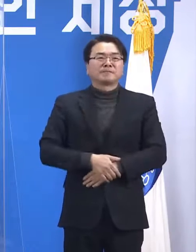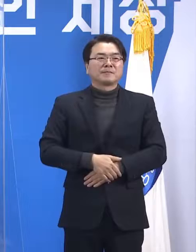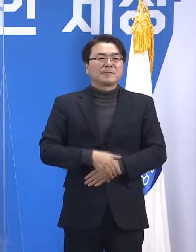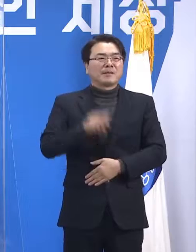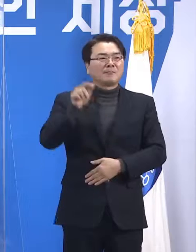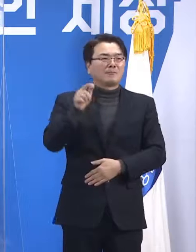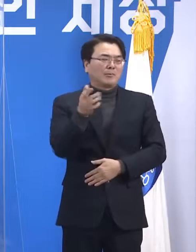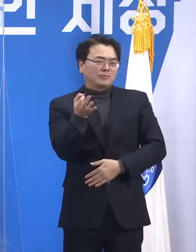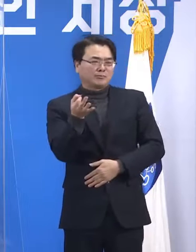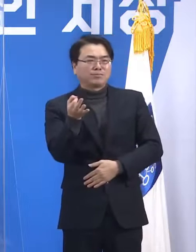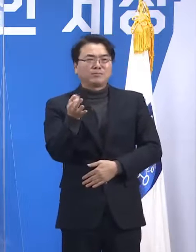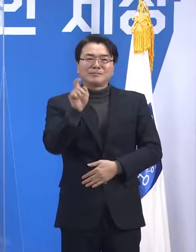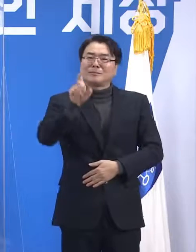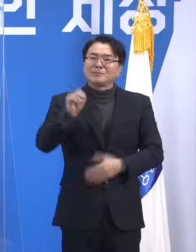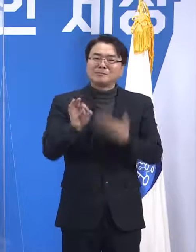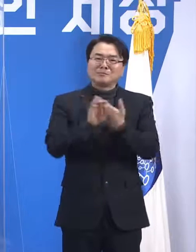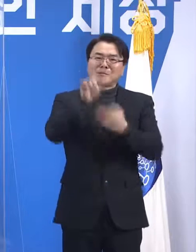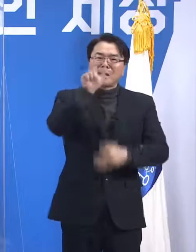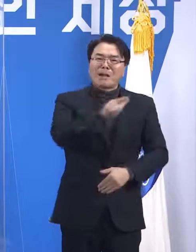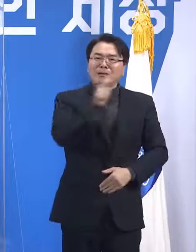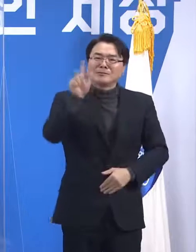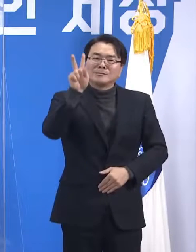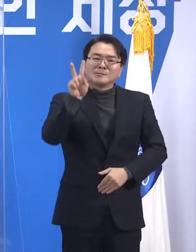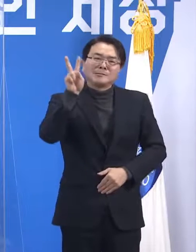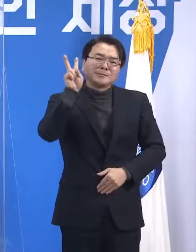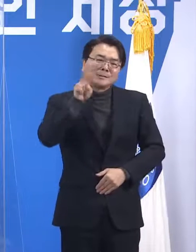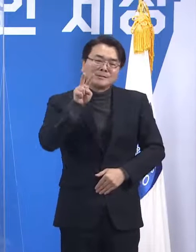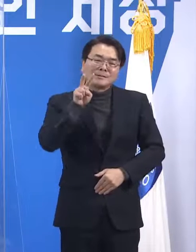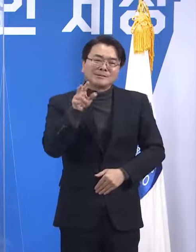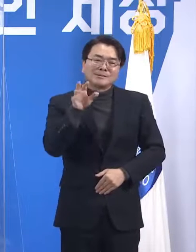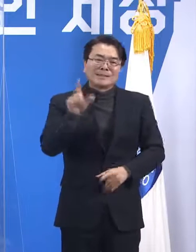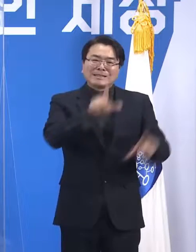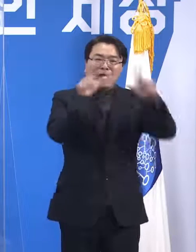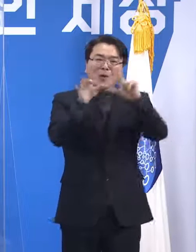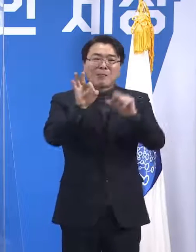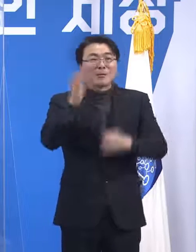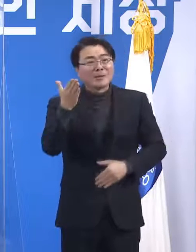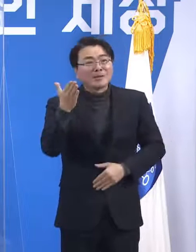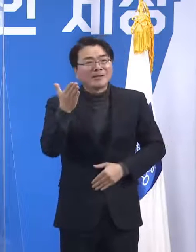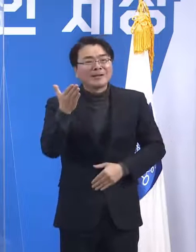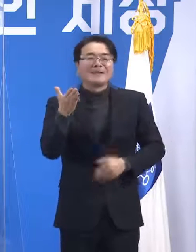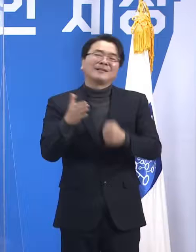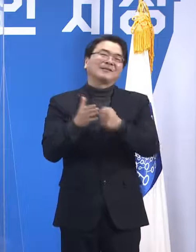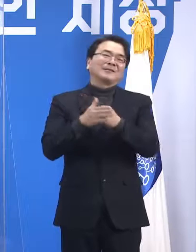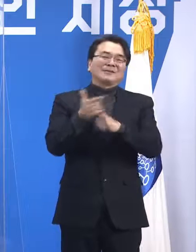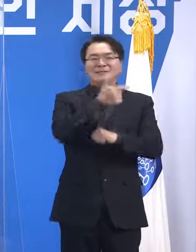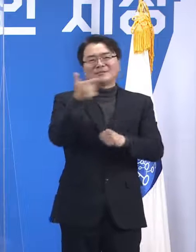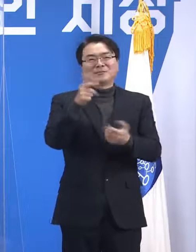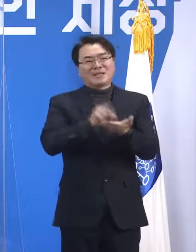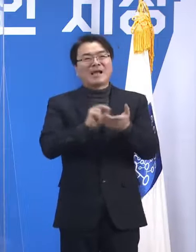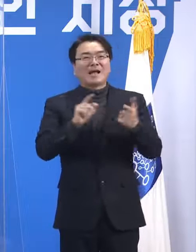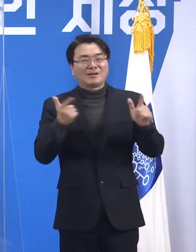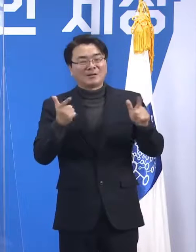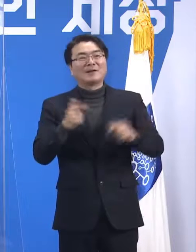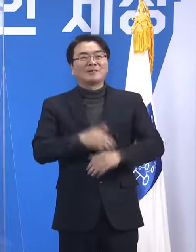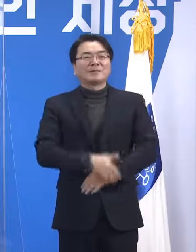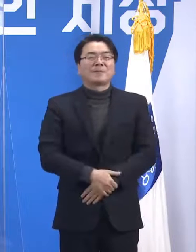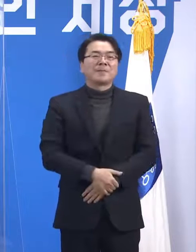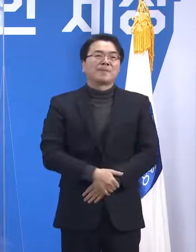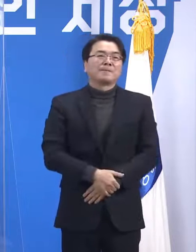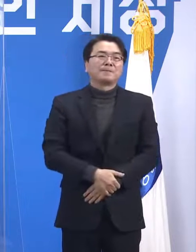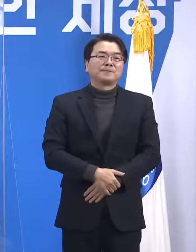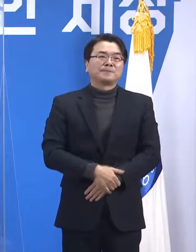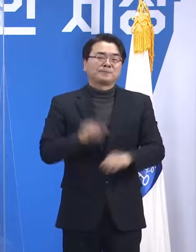이틀 생활비도 안 된 돈이기 때문에 대부분이 또 기존 소비를 대체하기 때문에 KDI 발표에 70%를 대체하지 않습니까